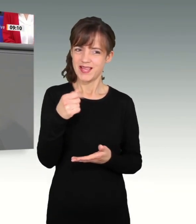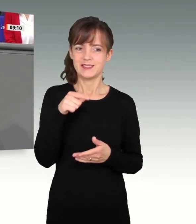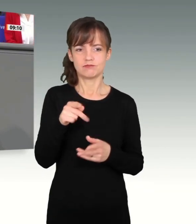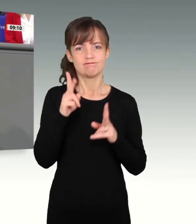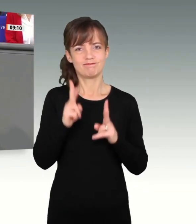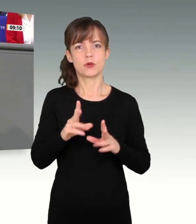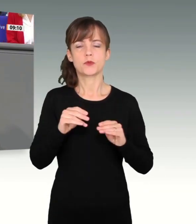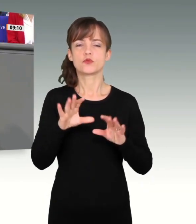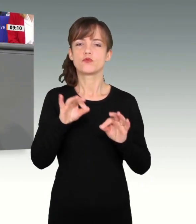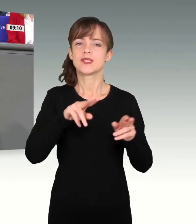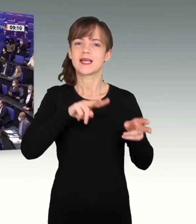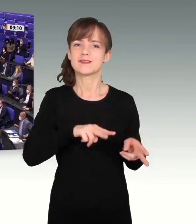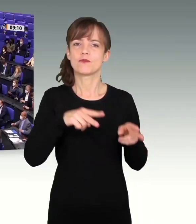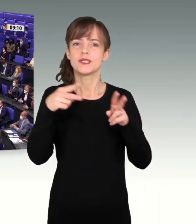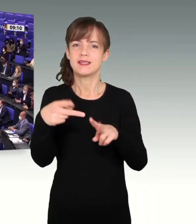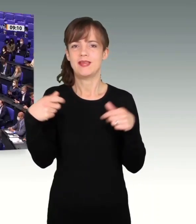Investitionen.